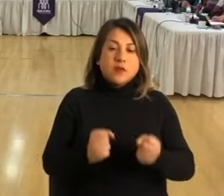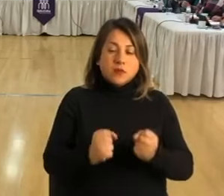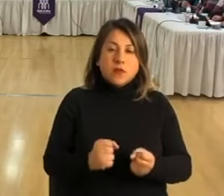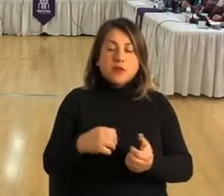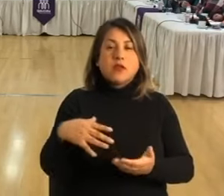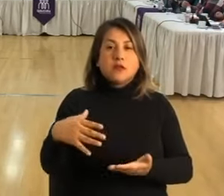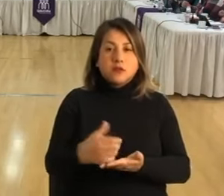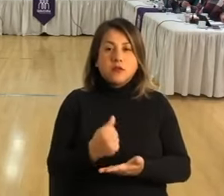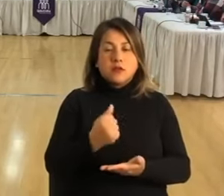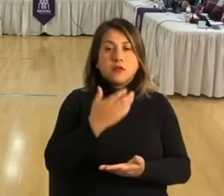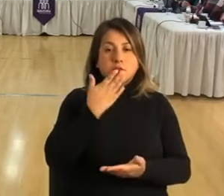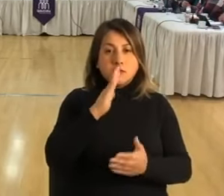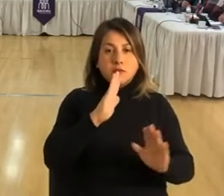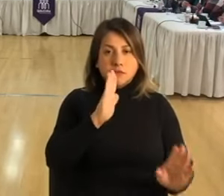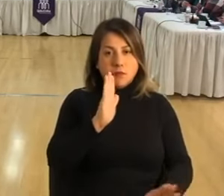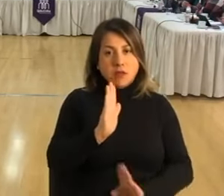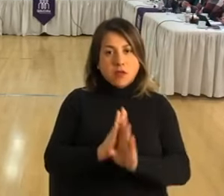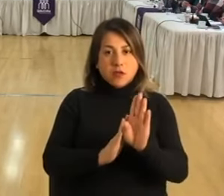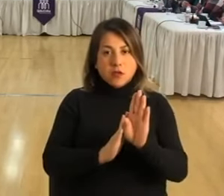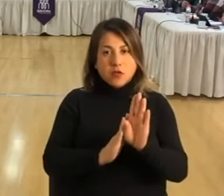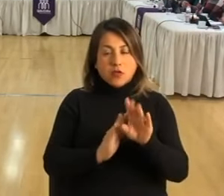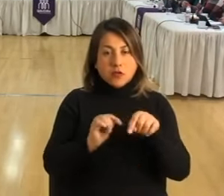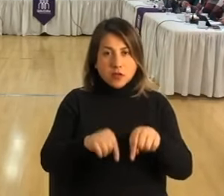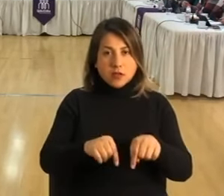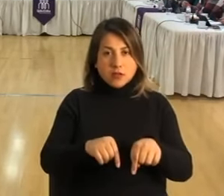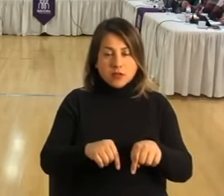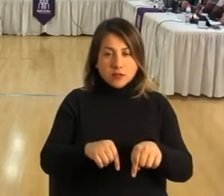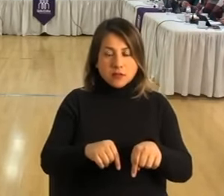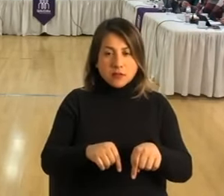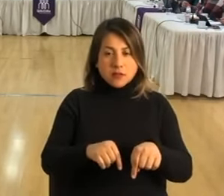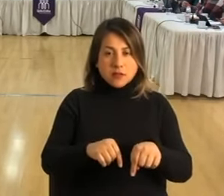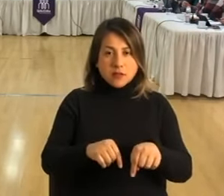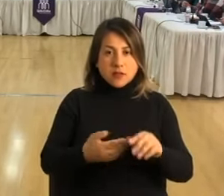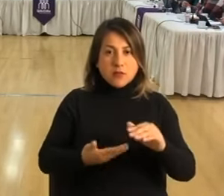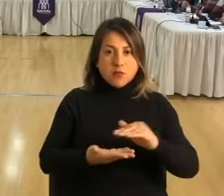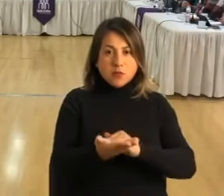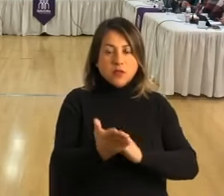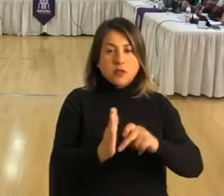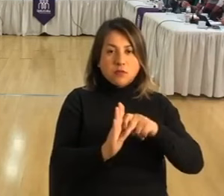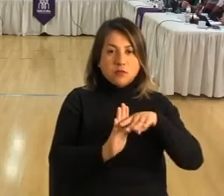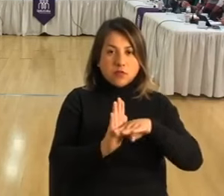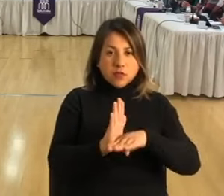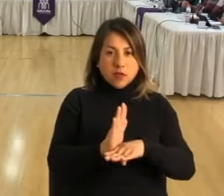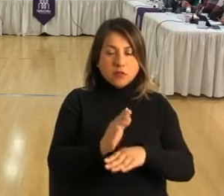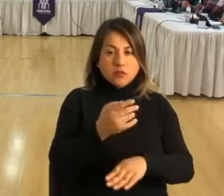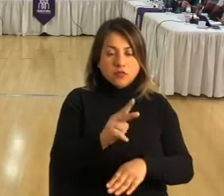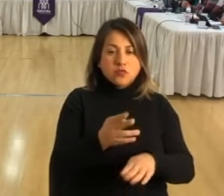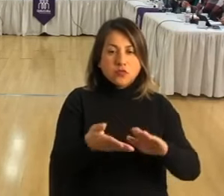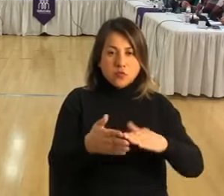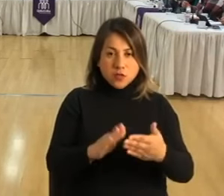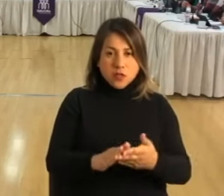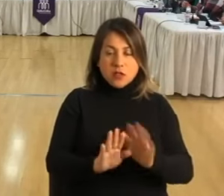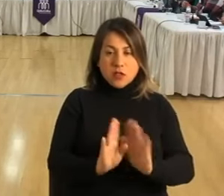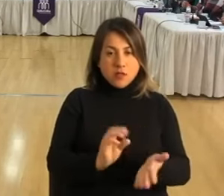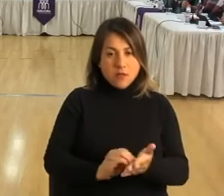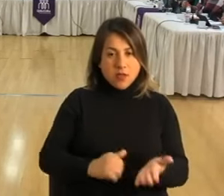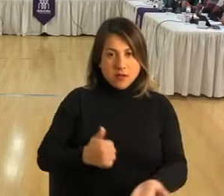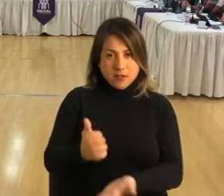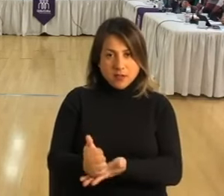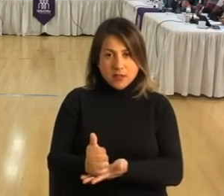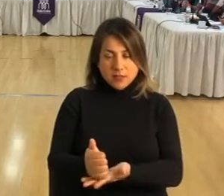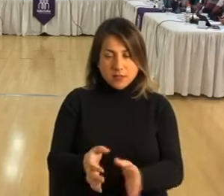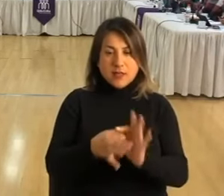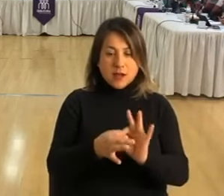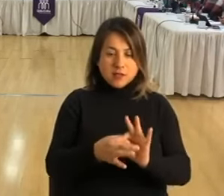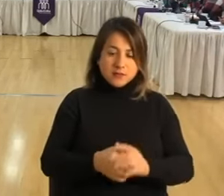adelante de la mejor manera esta propuesta de proyecto para sus comunidades. Eso, alcaldesa.